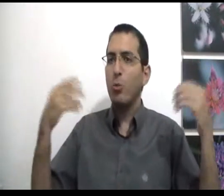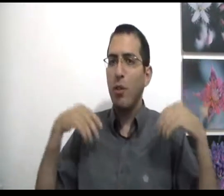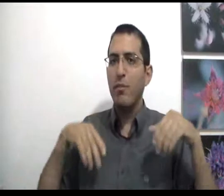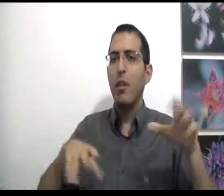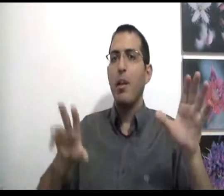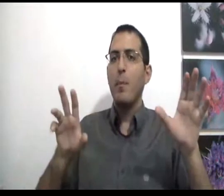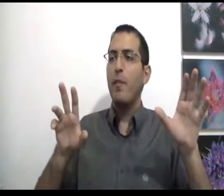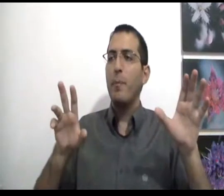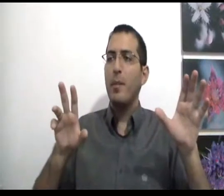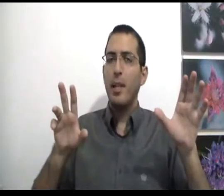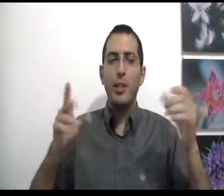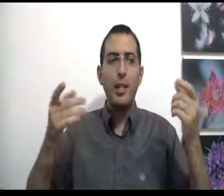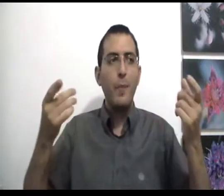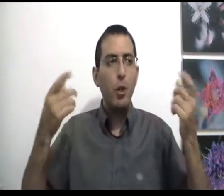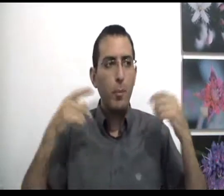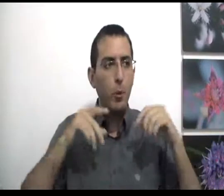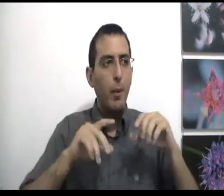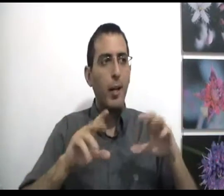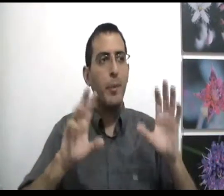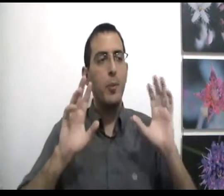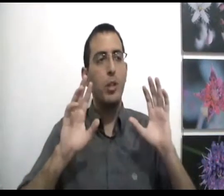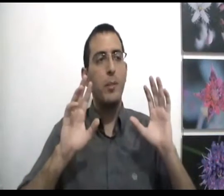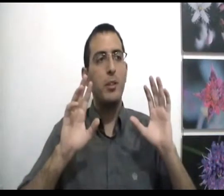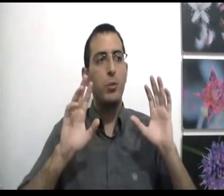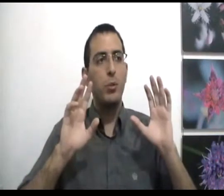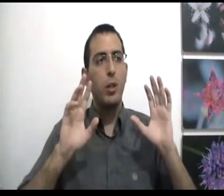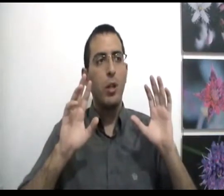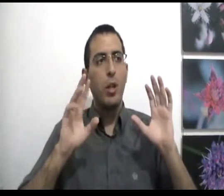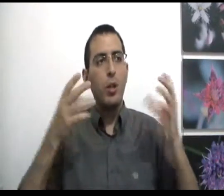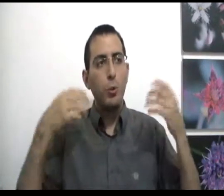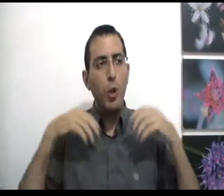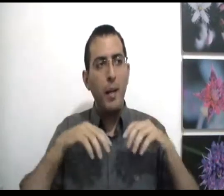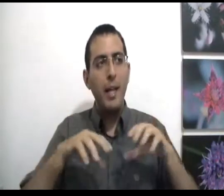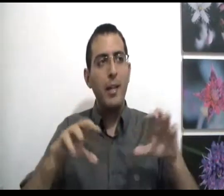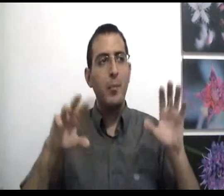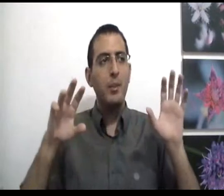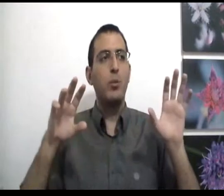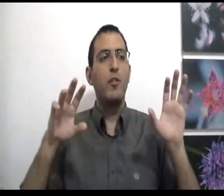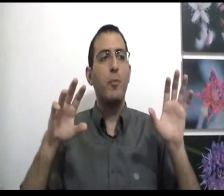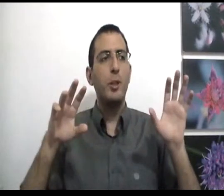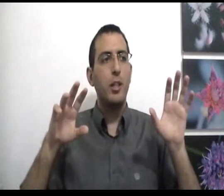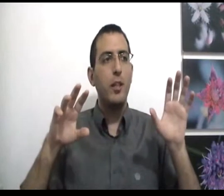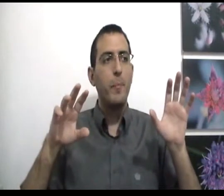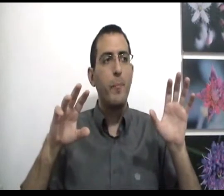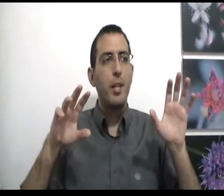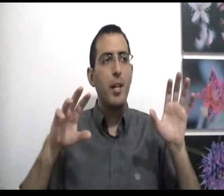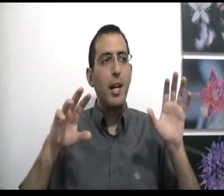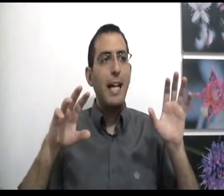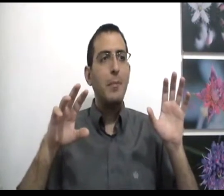טוב באופן פנימי כשהאדם לא מחובר לפנימיות של המציאות כשהוא לא מחיל את המציאות כפי מה שהיא אז